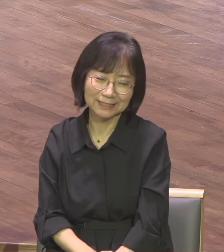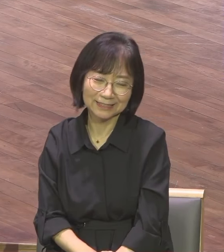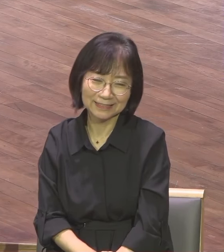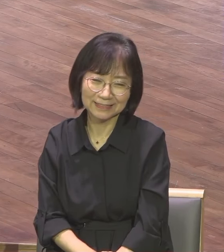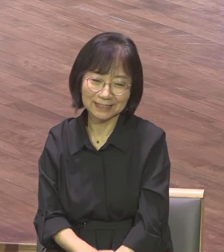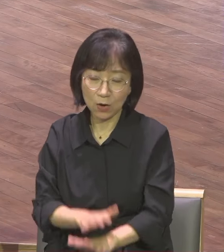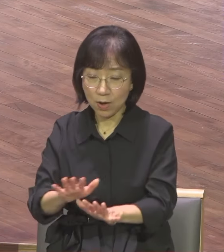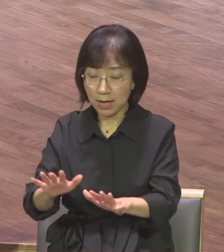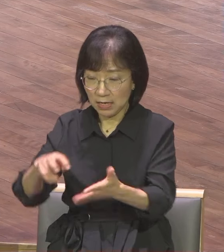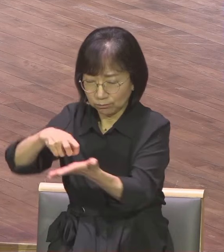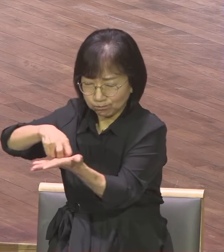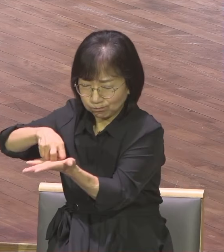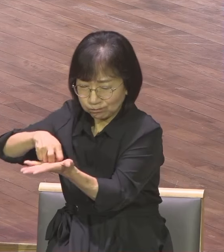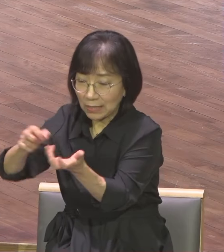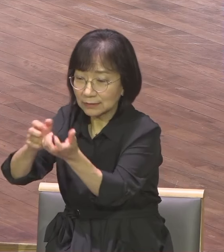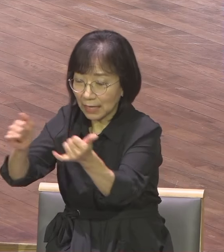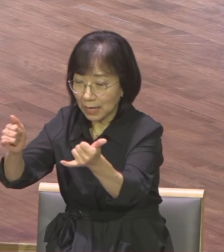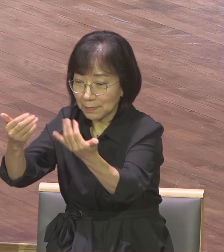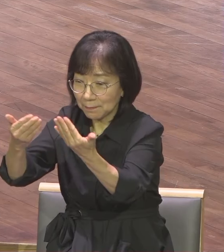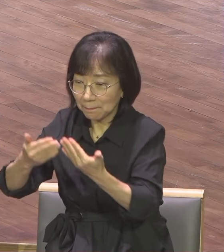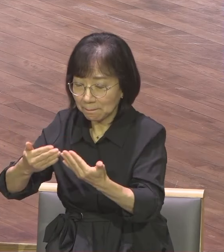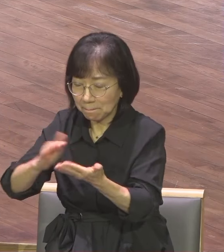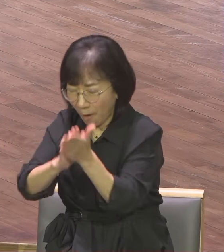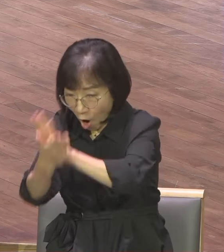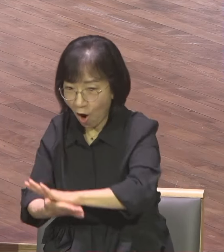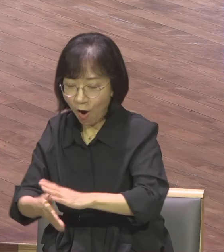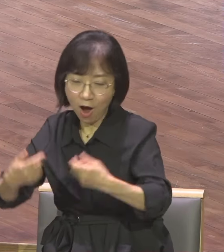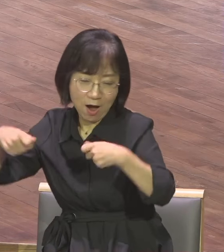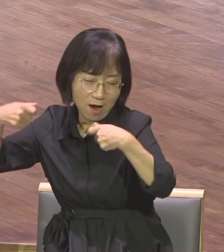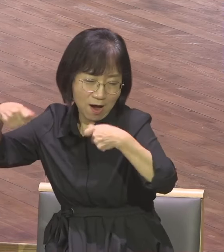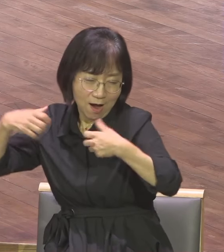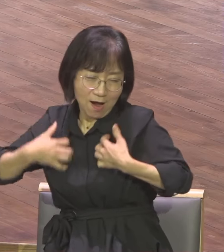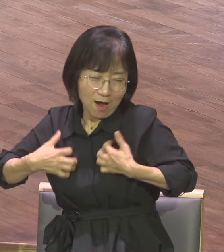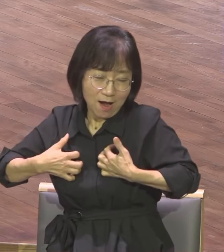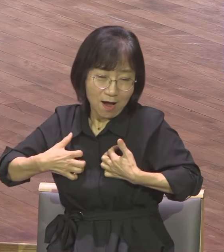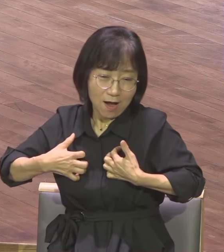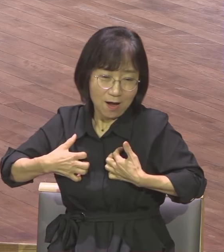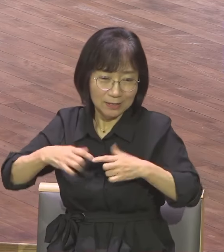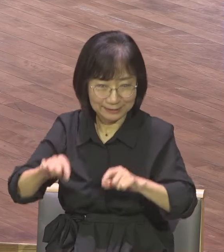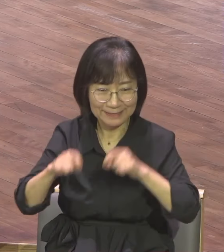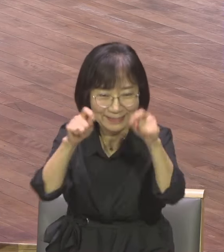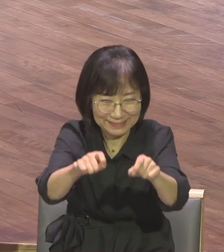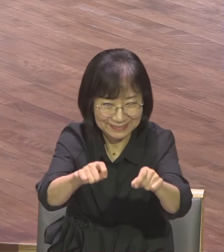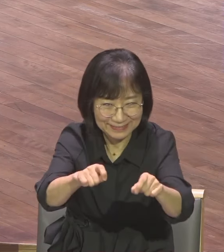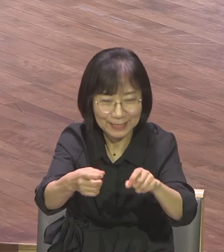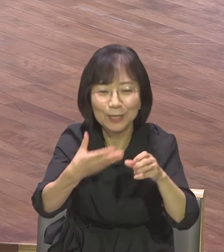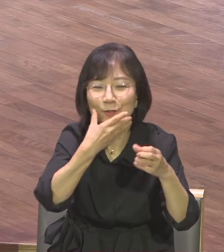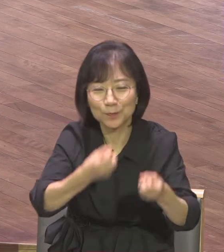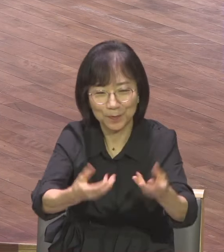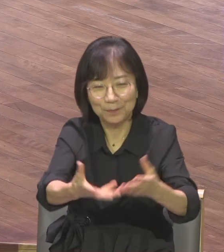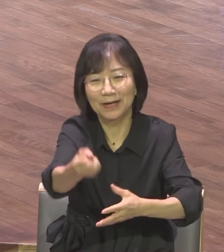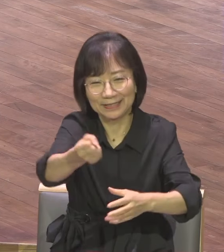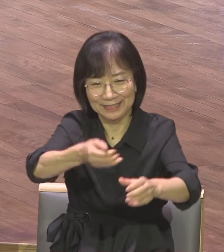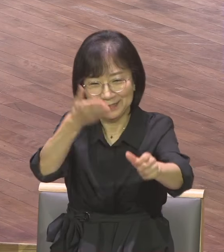임했던 그 춤추는 인생 현장에서 이런 인생 살기를 예수 그리스도의 이름으로 축복합니다 결론입니다